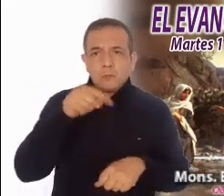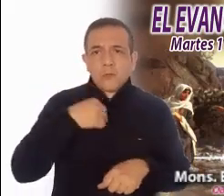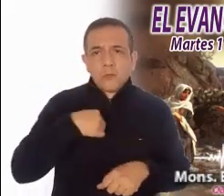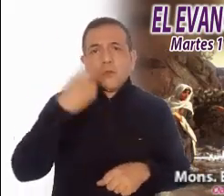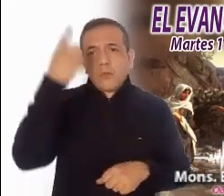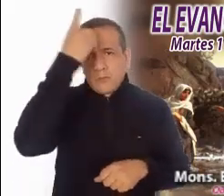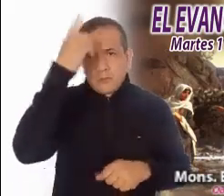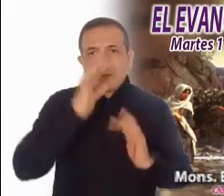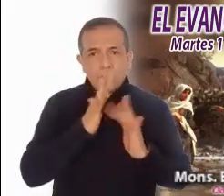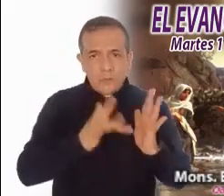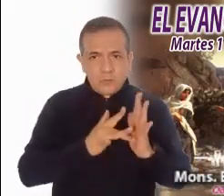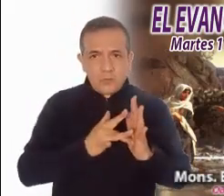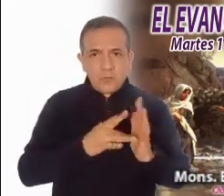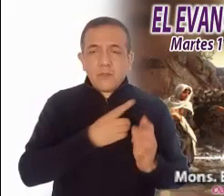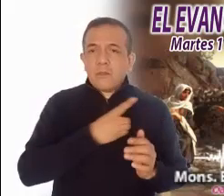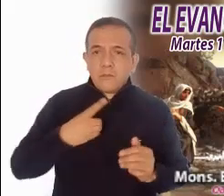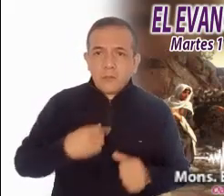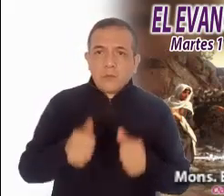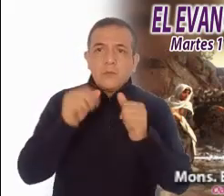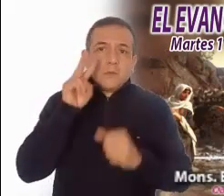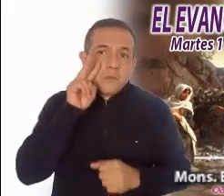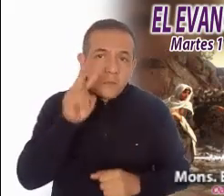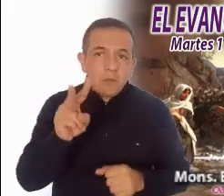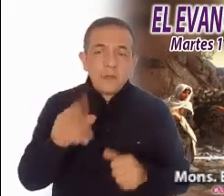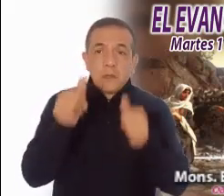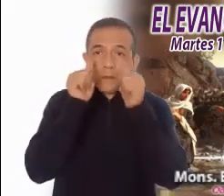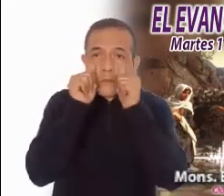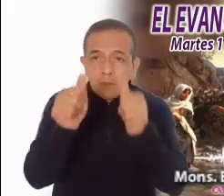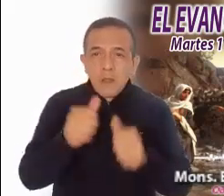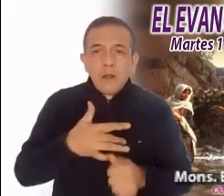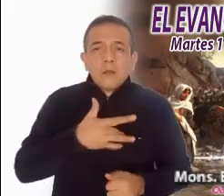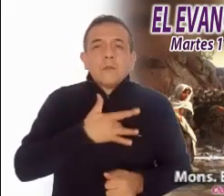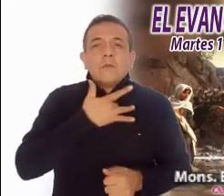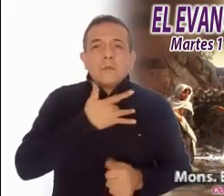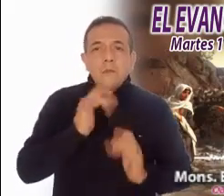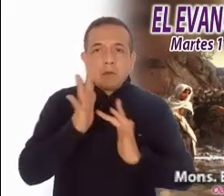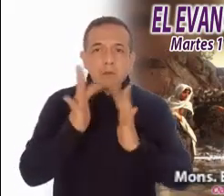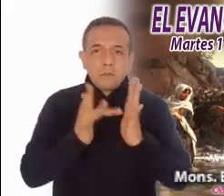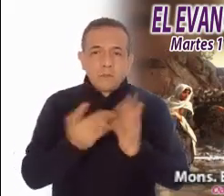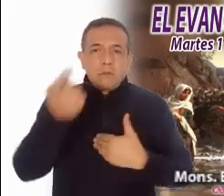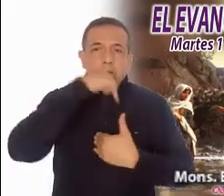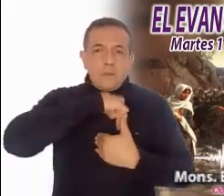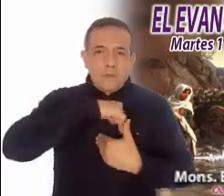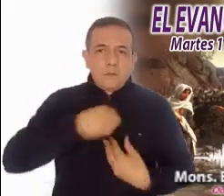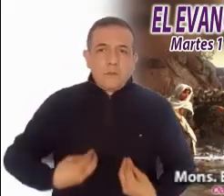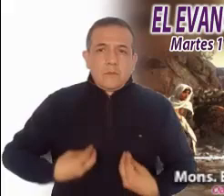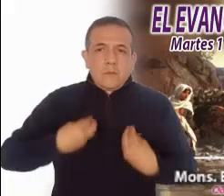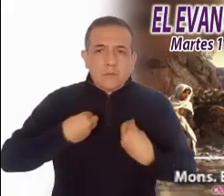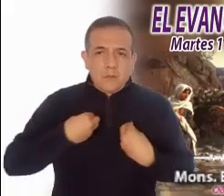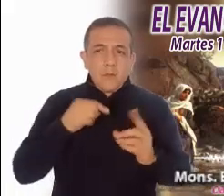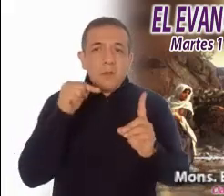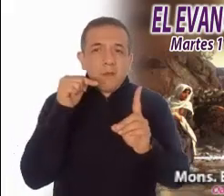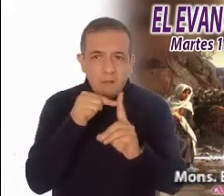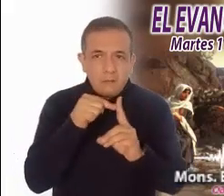Mirar, contemplar y experimentar a Cristo vivo resucitado